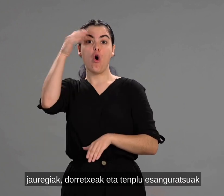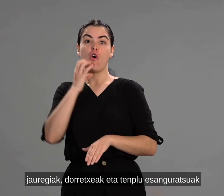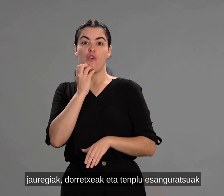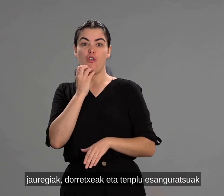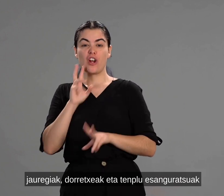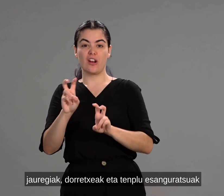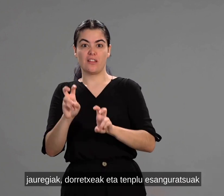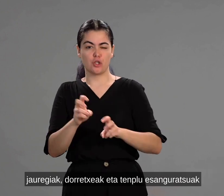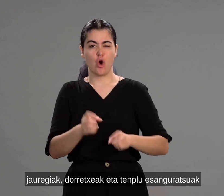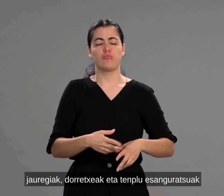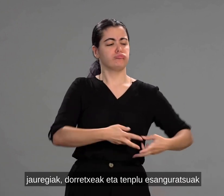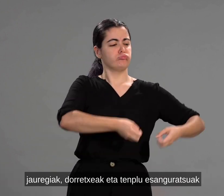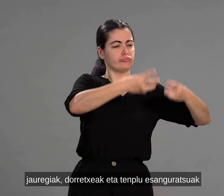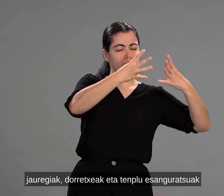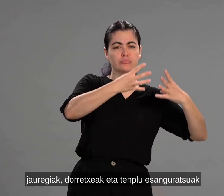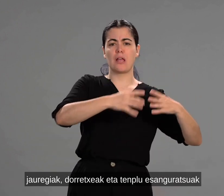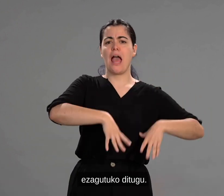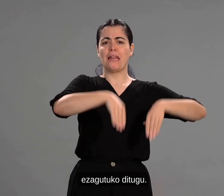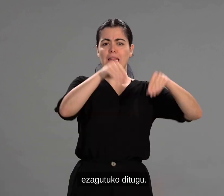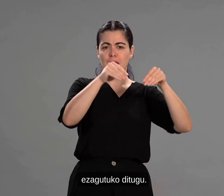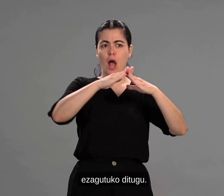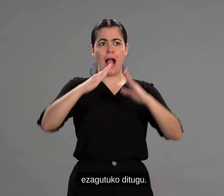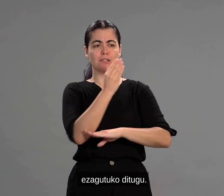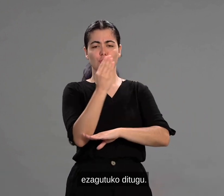jauregiak, dorretxeak eta templu esanguratuak ezagutuko ditugu.